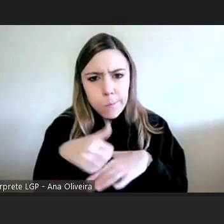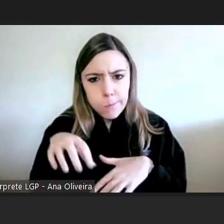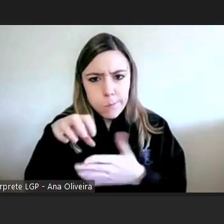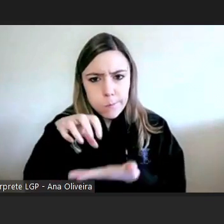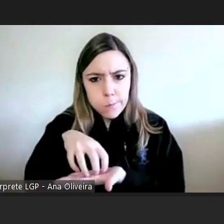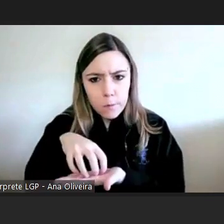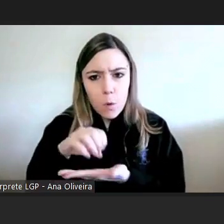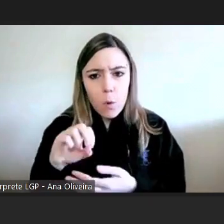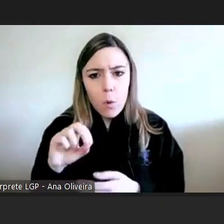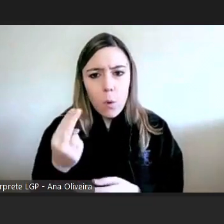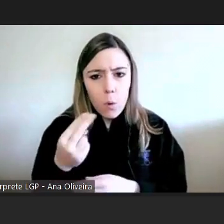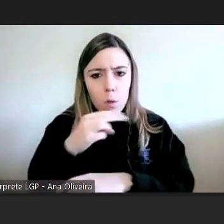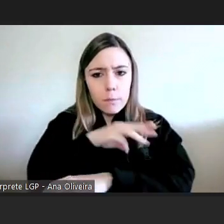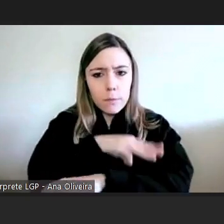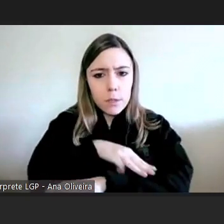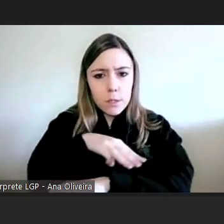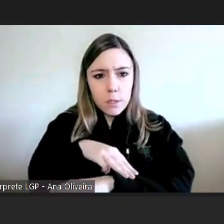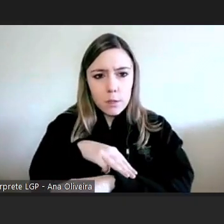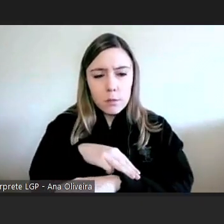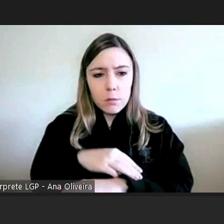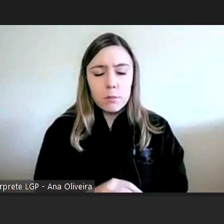ou na administração